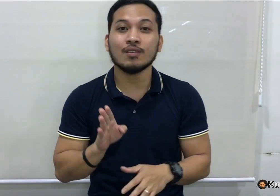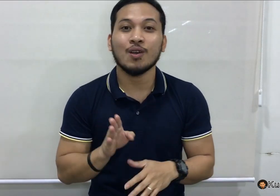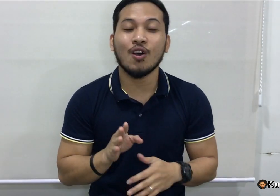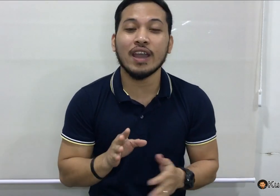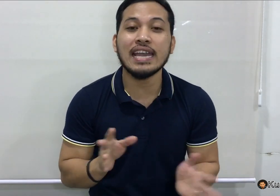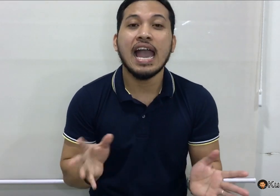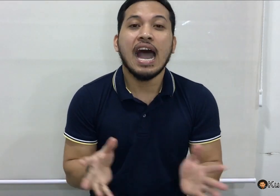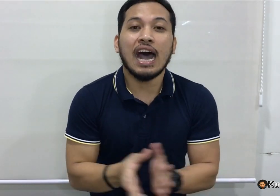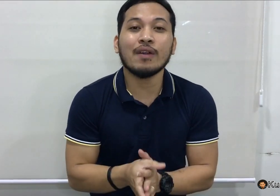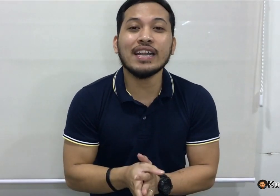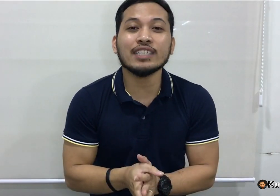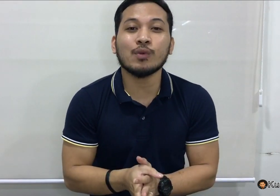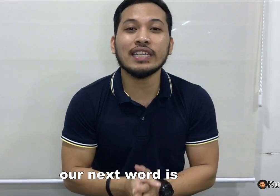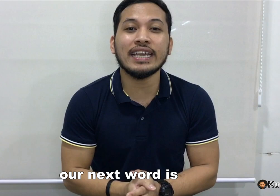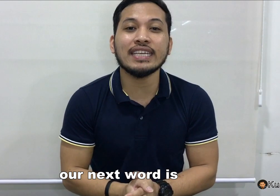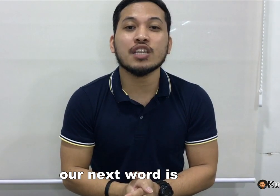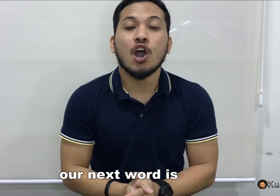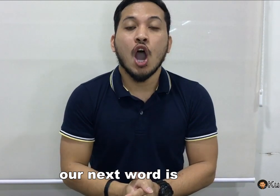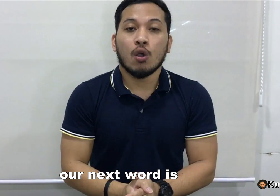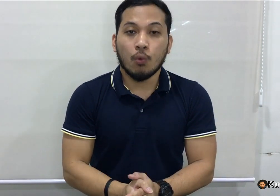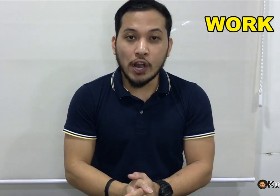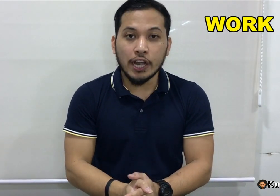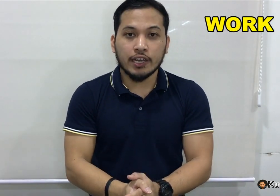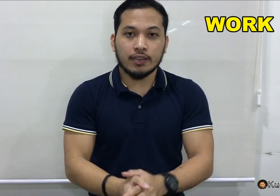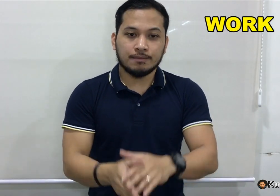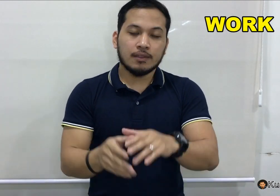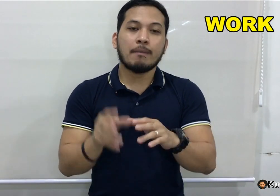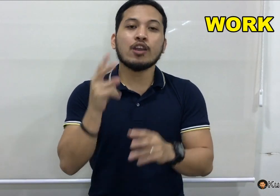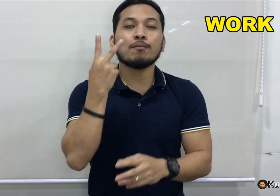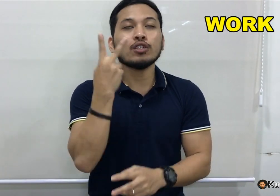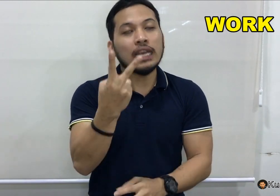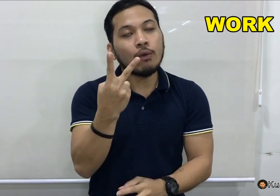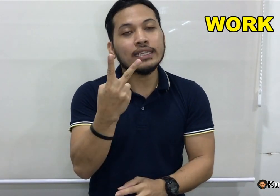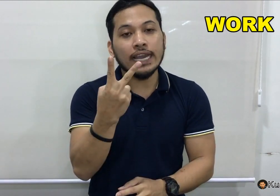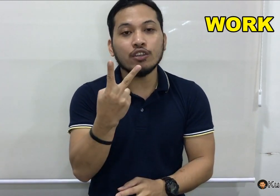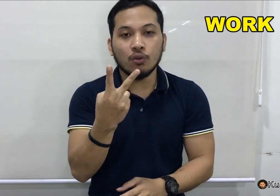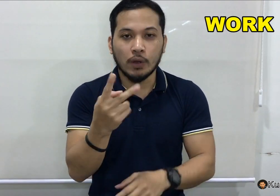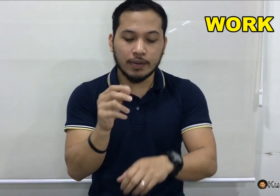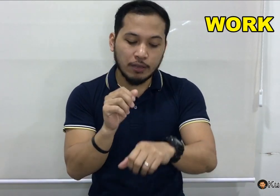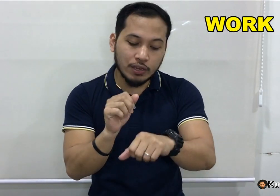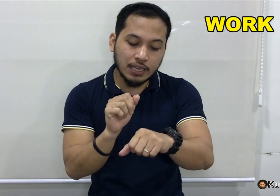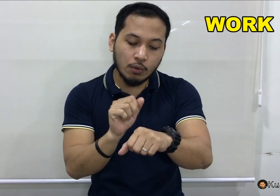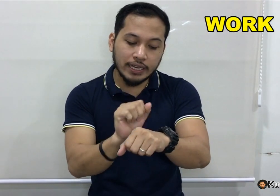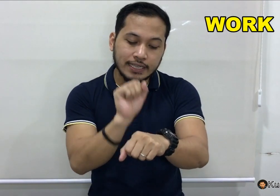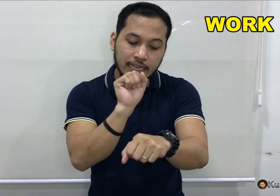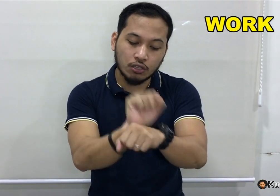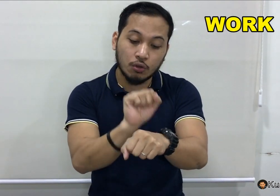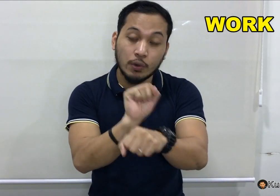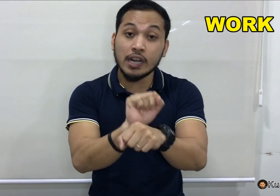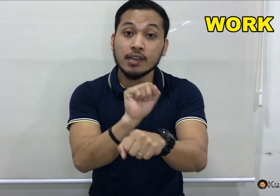Okay. Our next word is, work. Meron pong dalawang sign ng work. May yung isang work is ganito. Work.